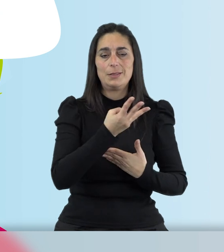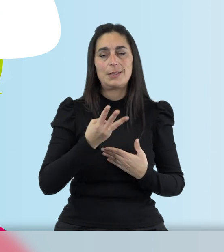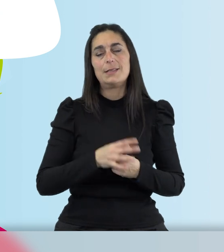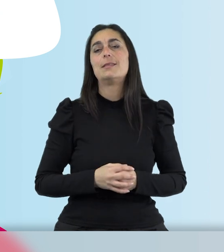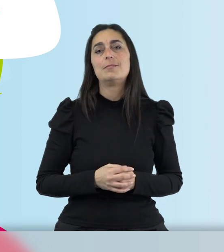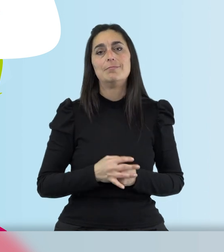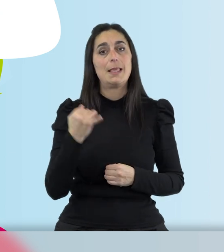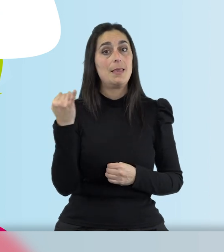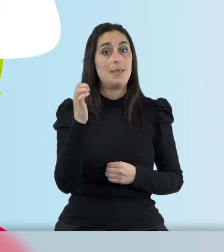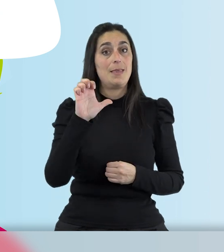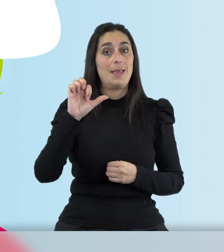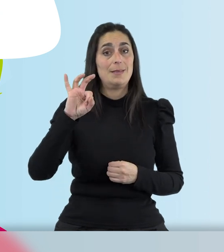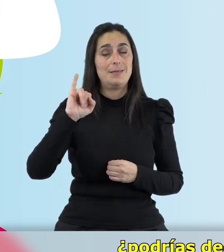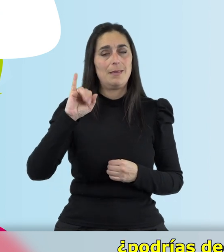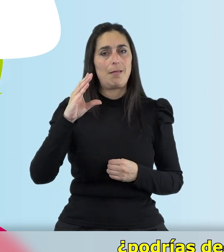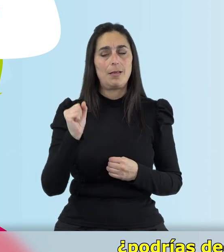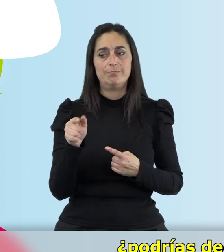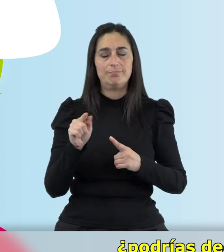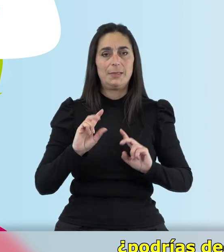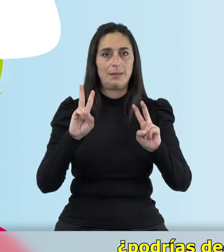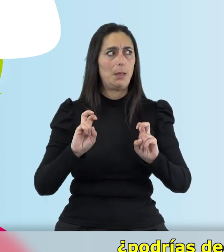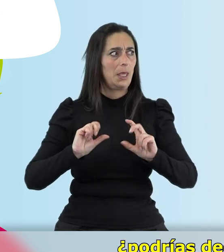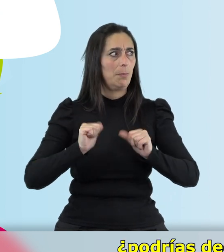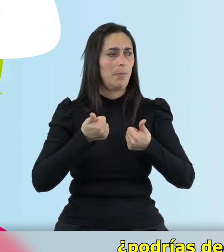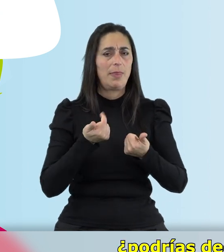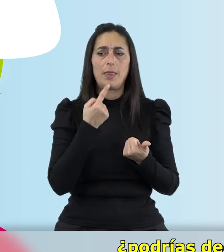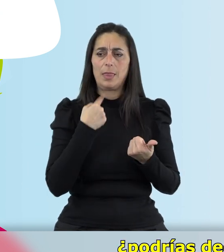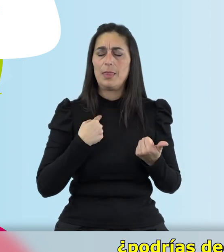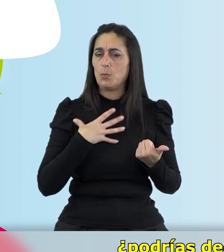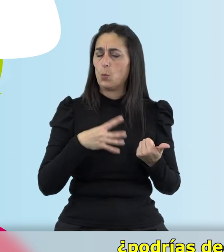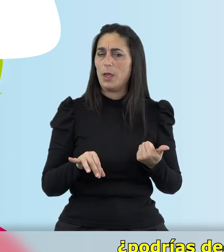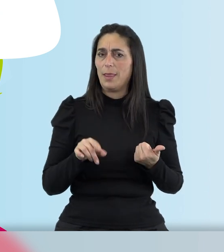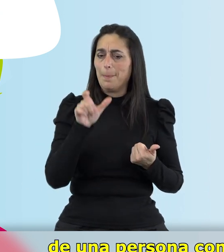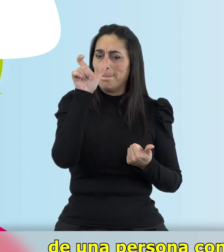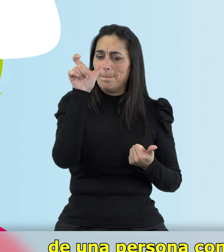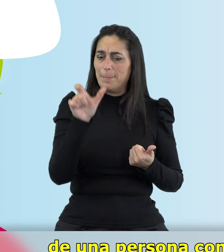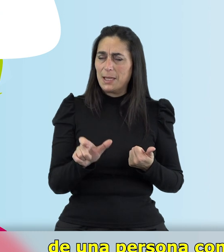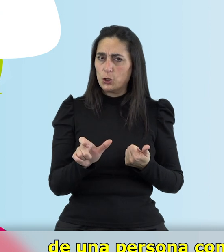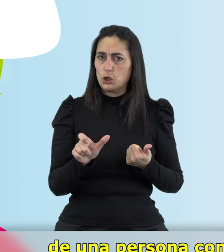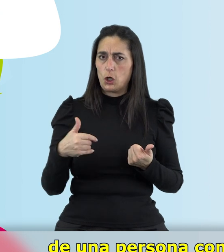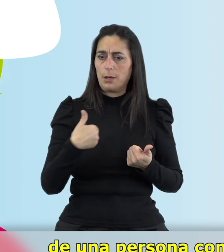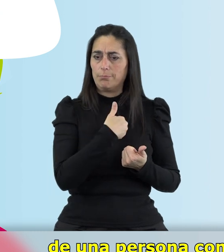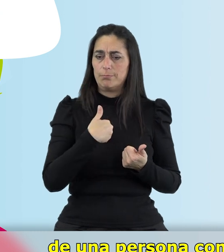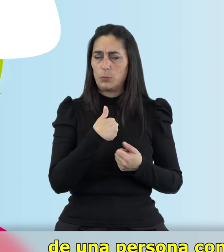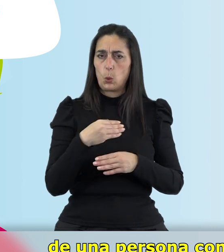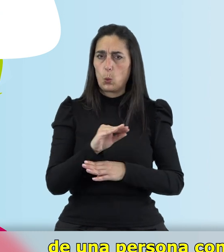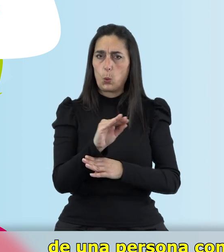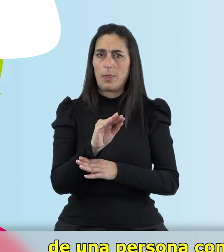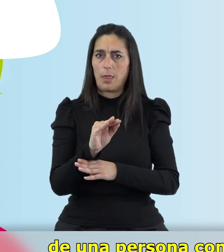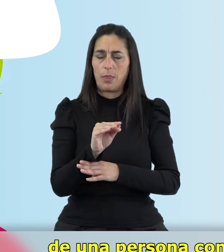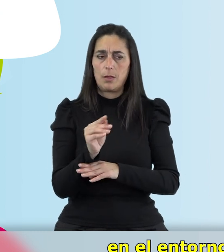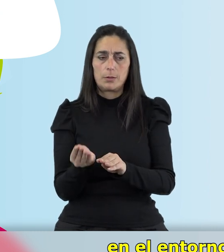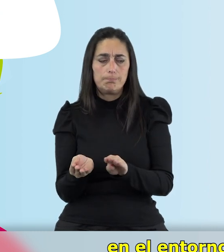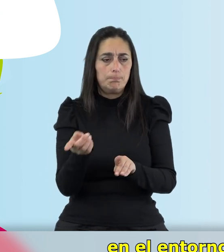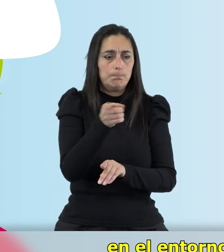Jessica, para empezar con este tema, ¿podrías decirnos cómo es la vida de un cuidador de una persona con dependencia